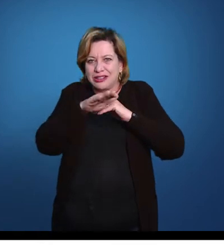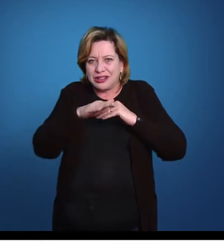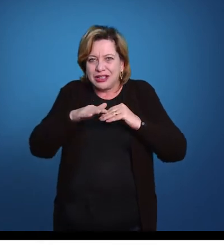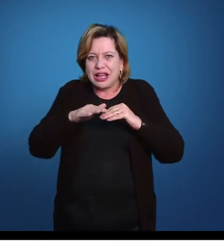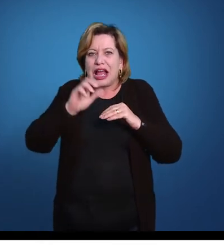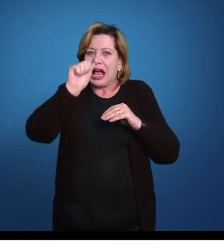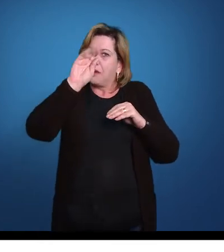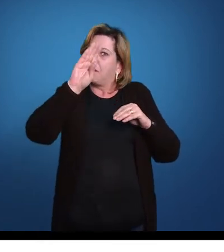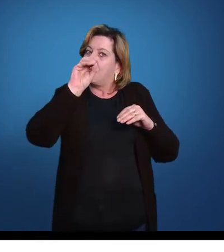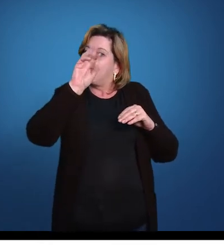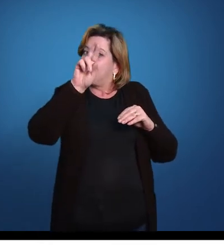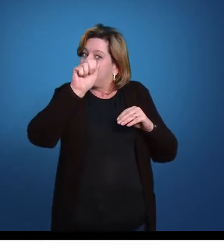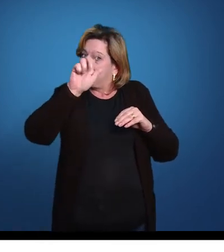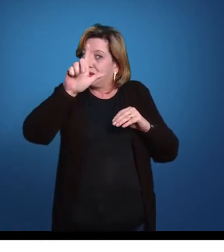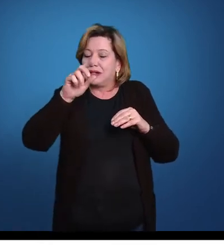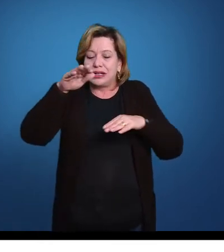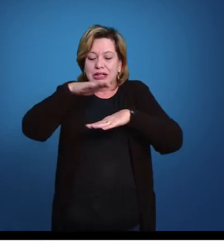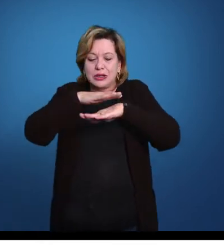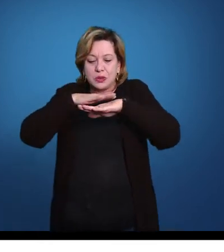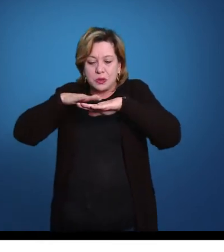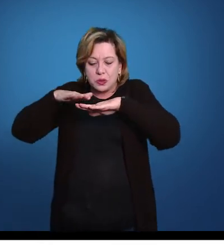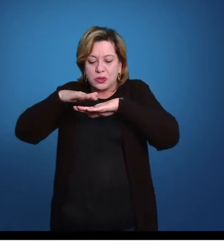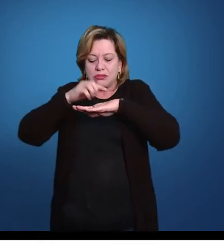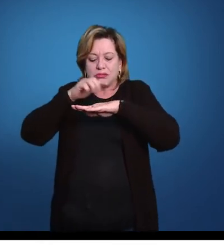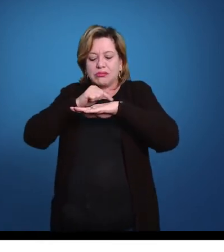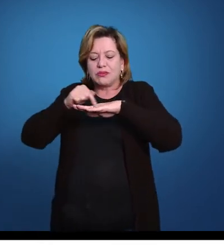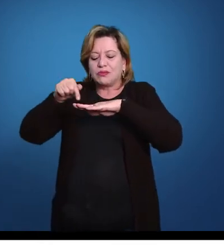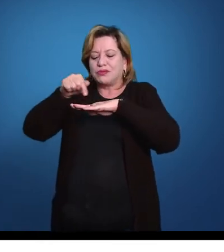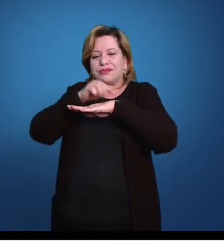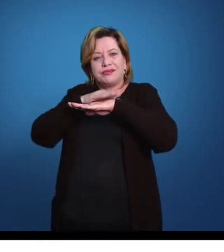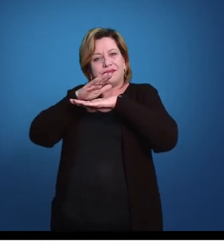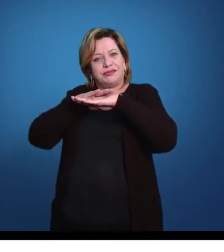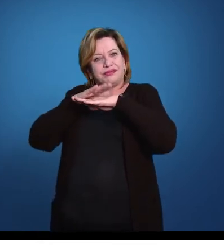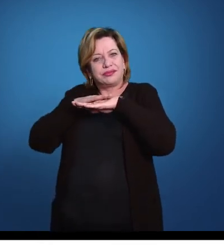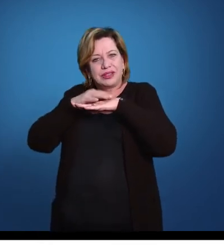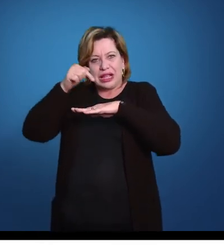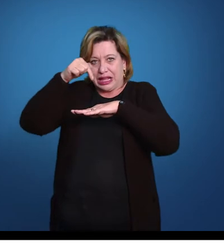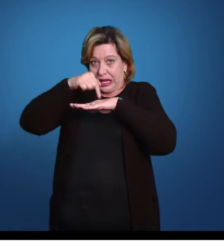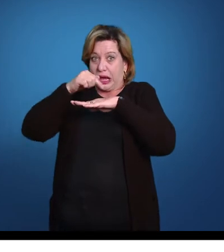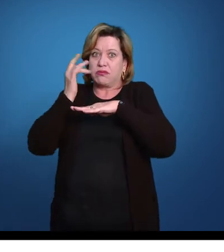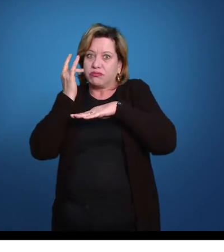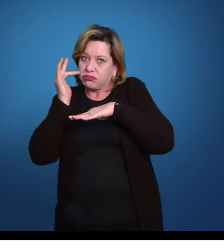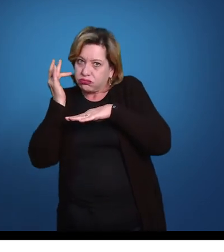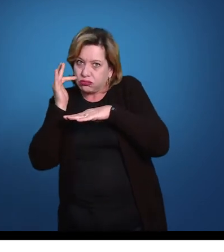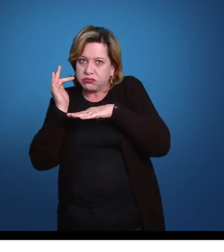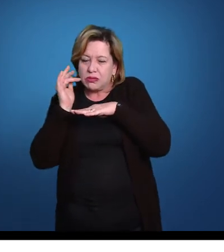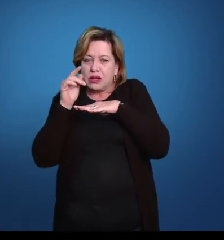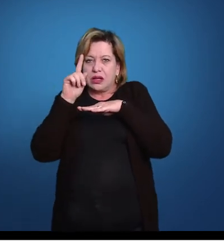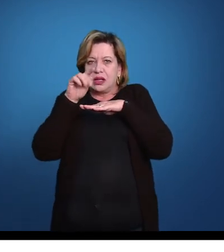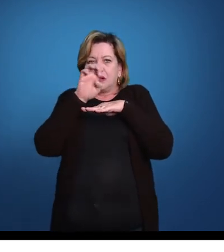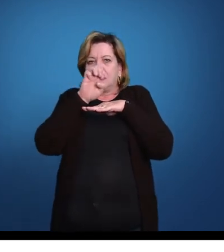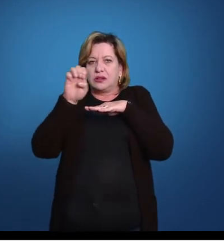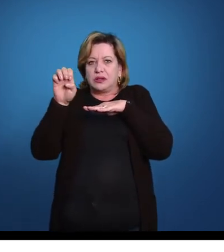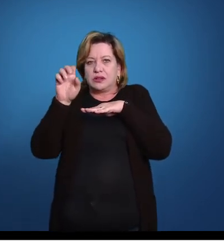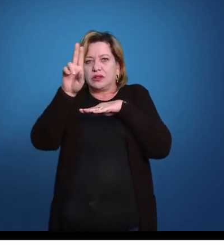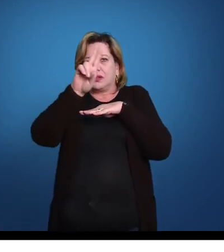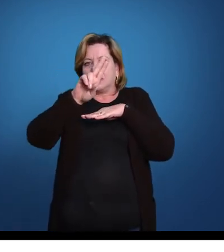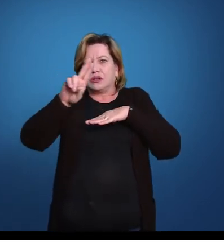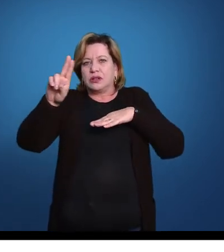e aparece aqui na superfície do corpo dela, aqui representado pela bolinha azul, uma estrutura chamada de madre porito,